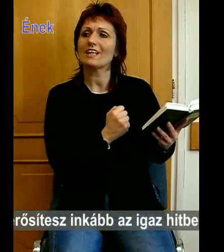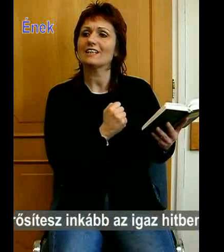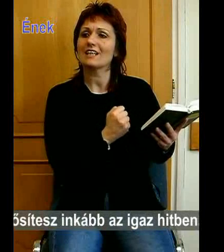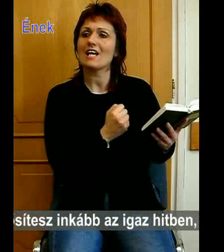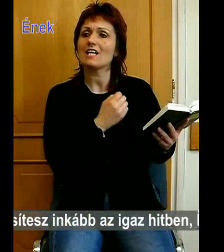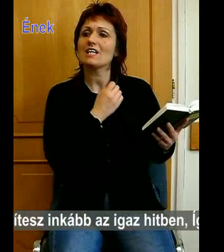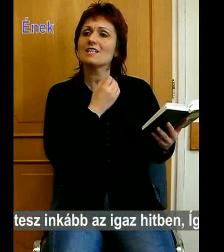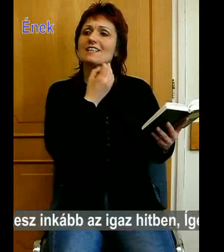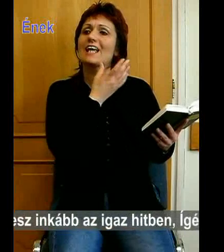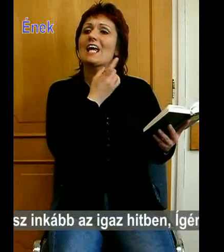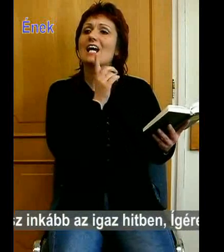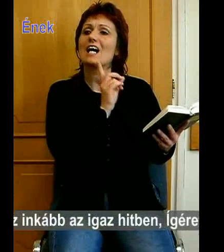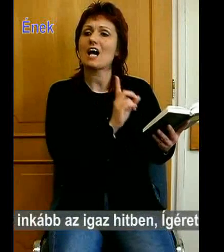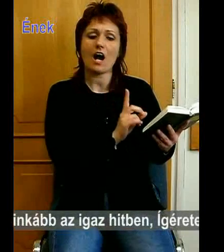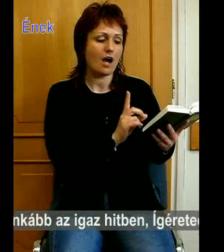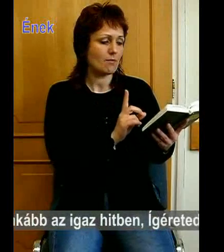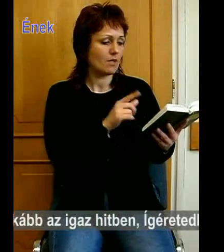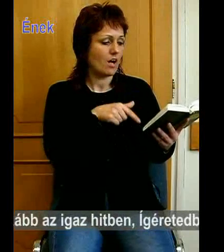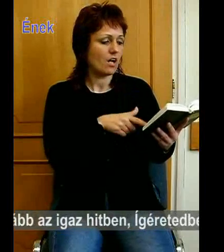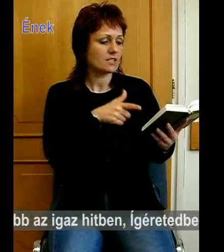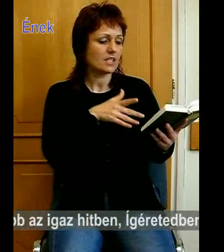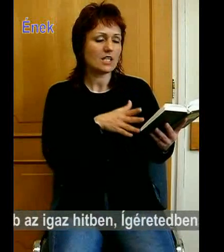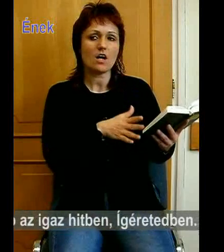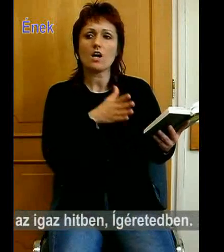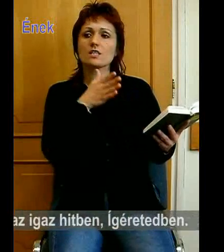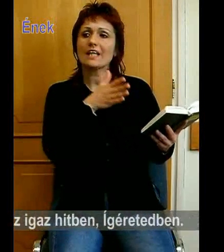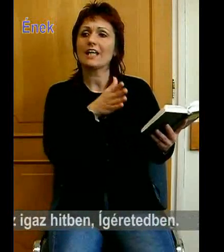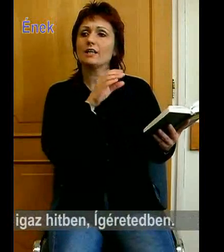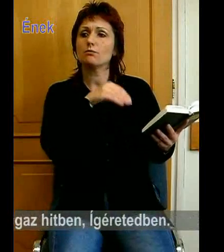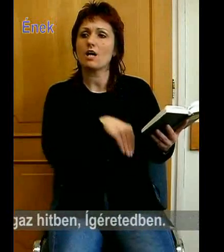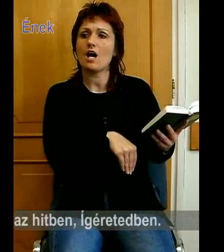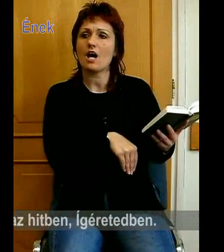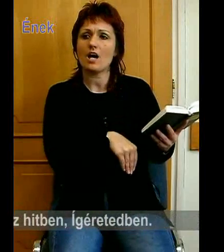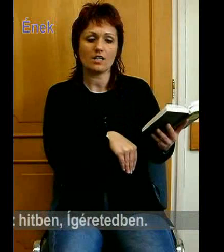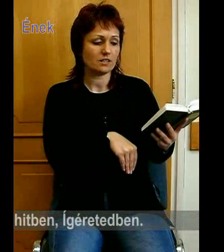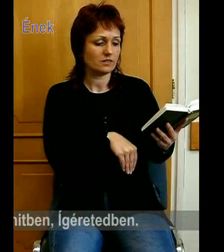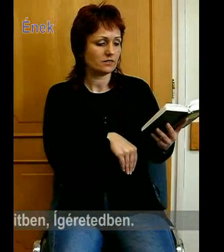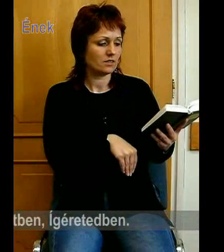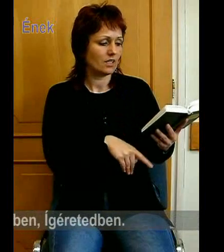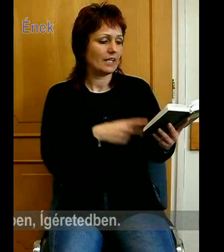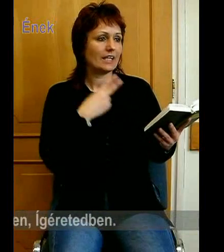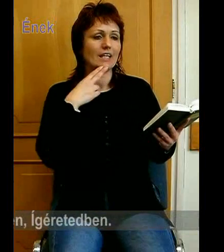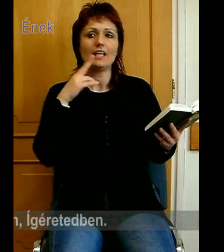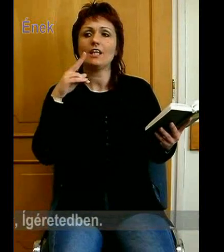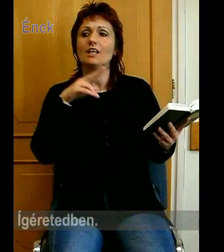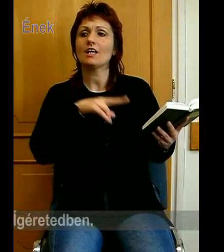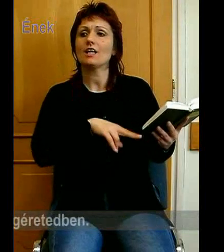Megerősítesz inkább az ég a szükségben, Én